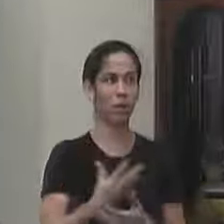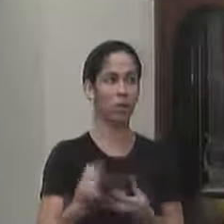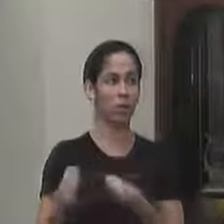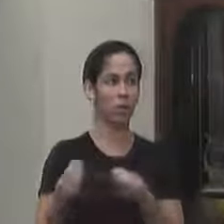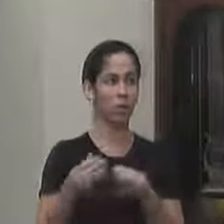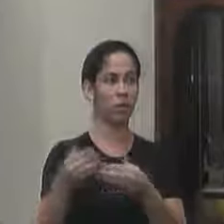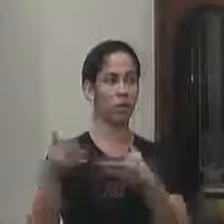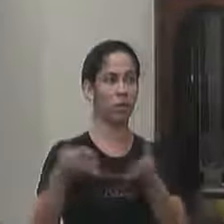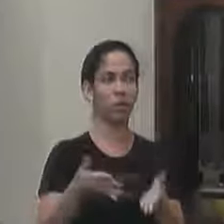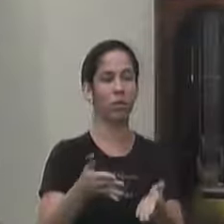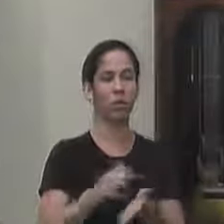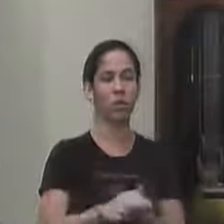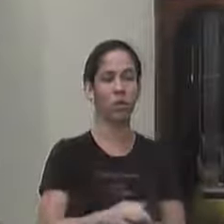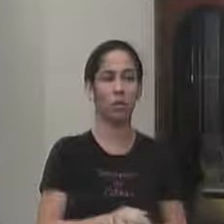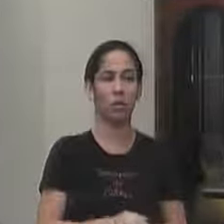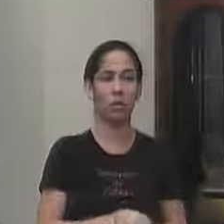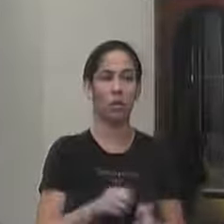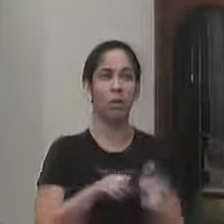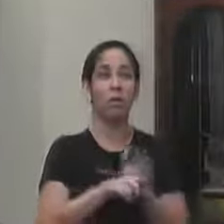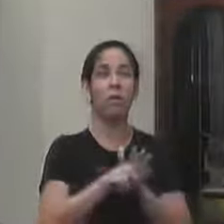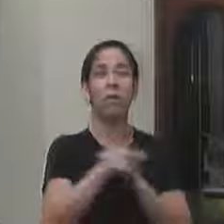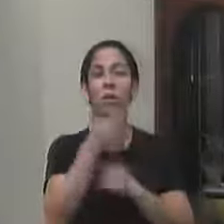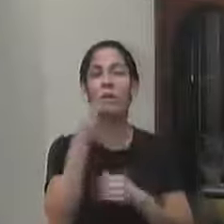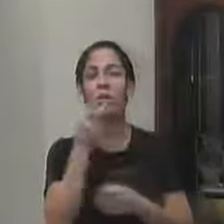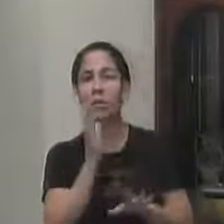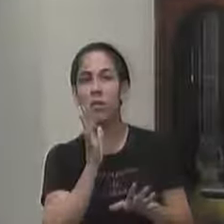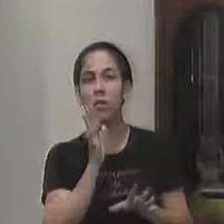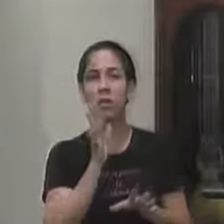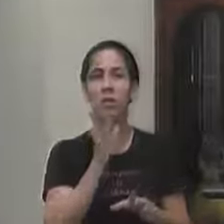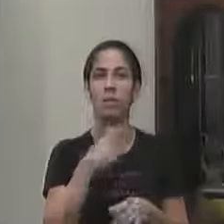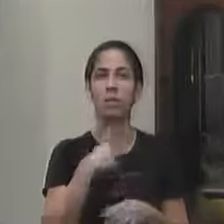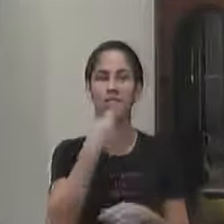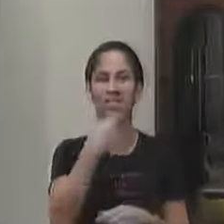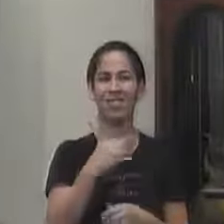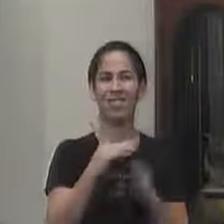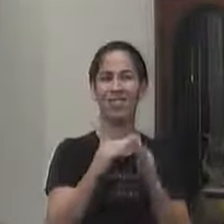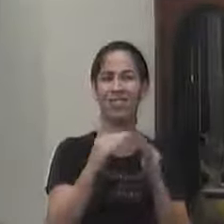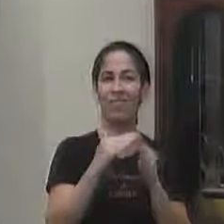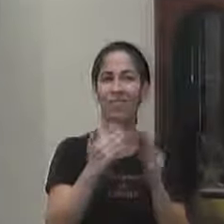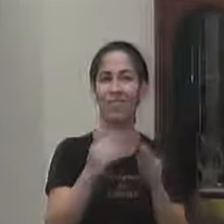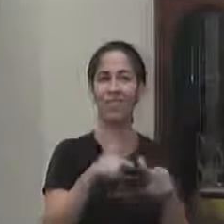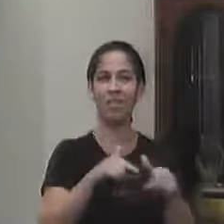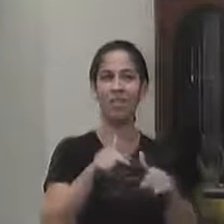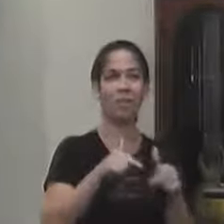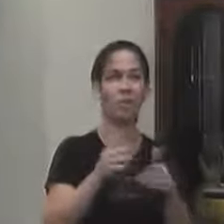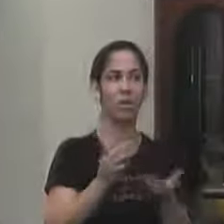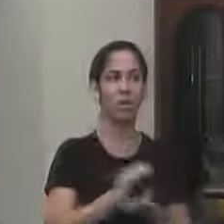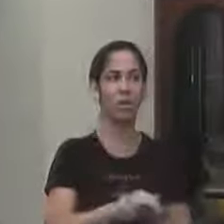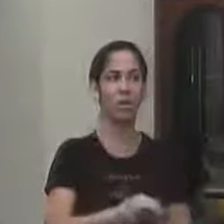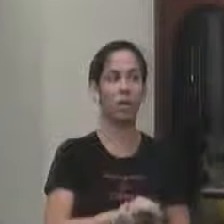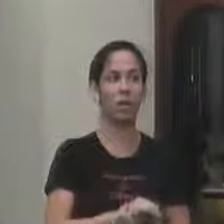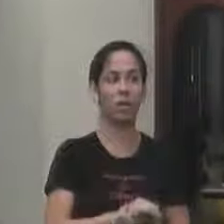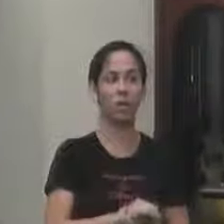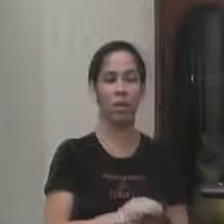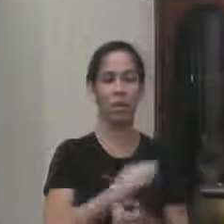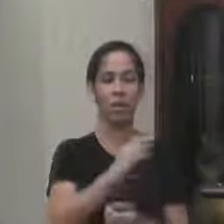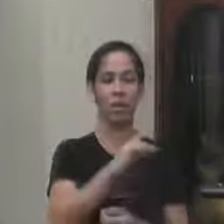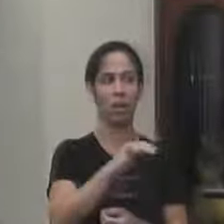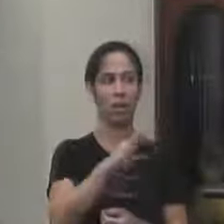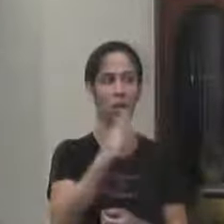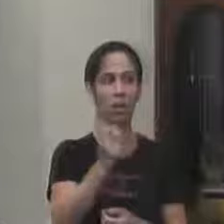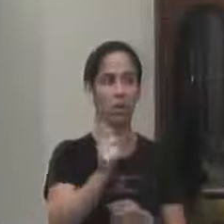chegam é e falam poxa mas eu eu moro eu trabalho mas a creche não é mais